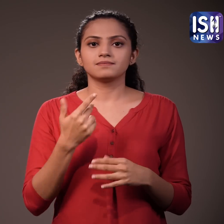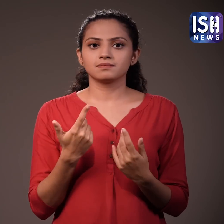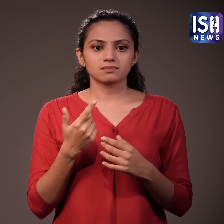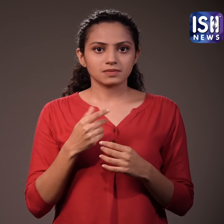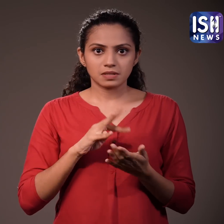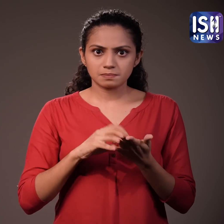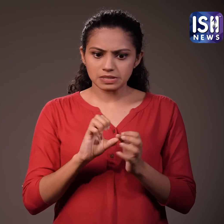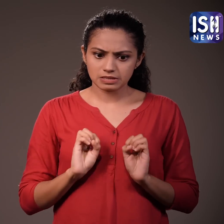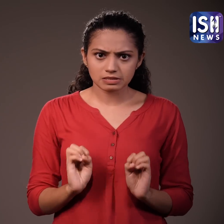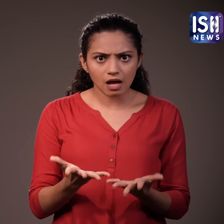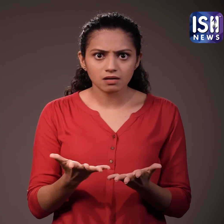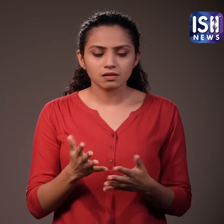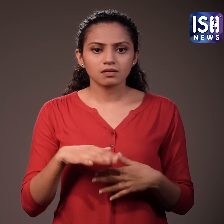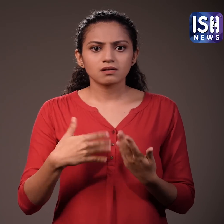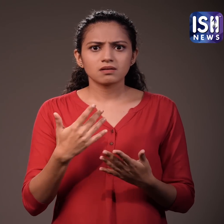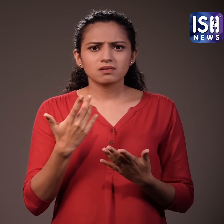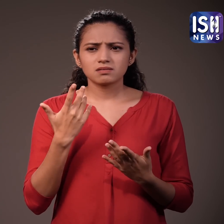को मूट में बदलाव का अनुपव होता है